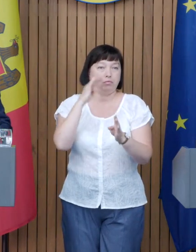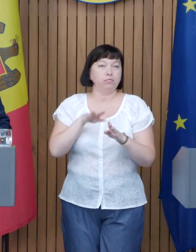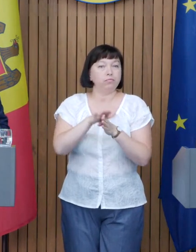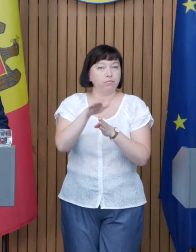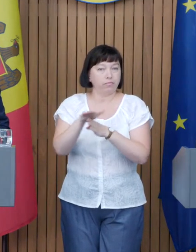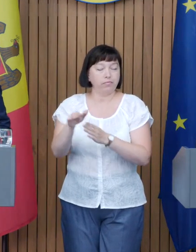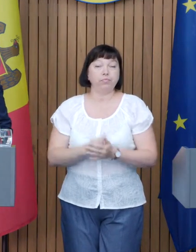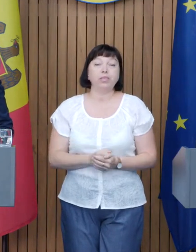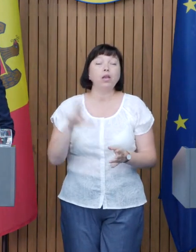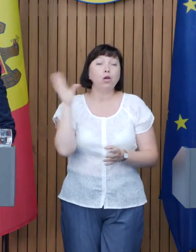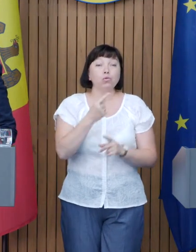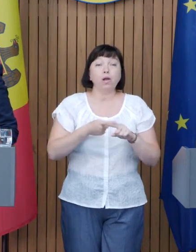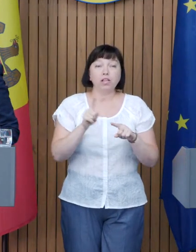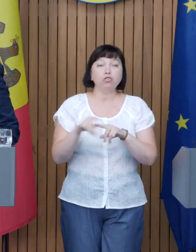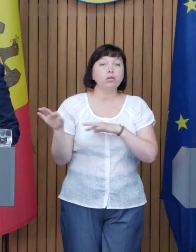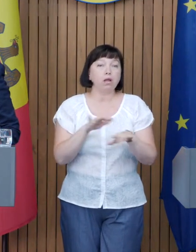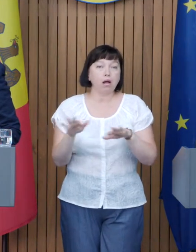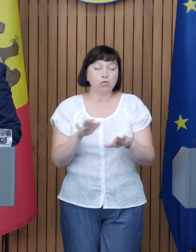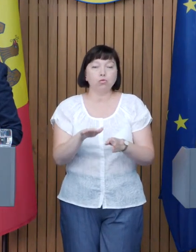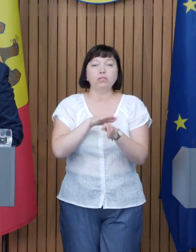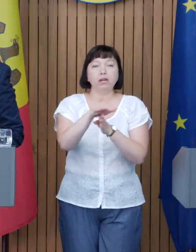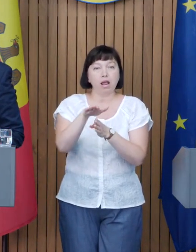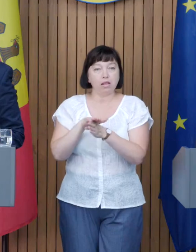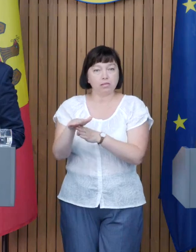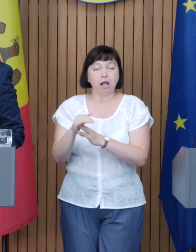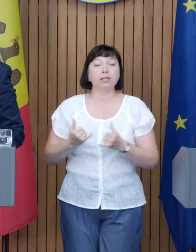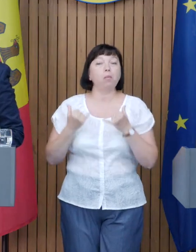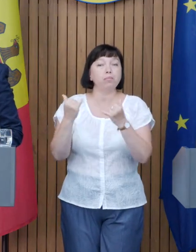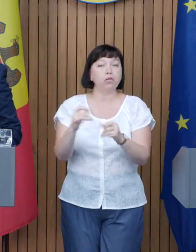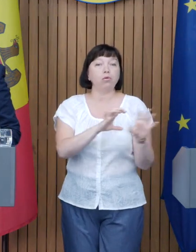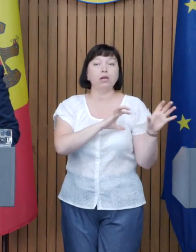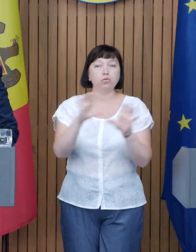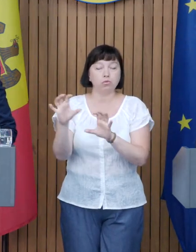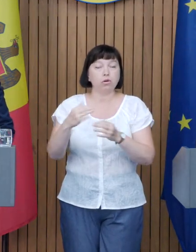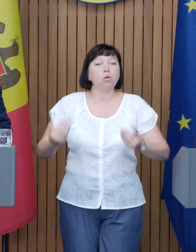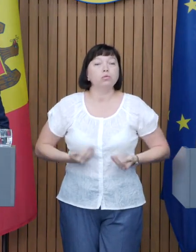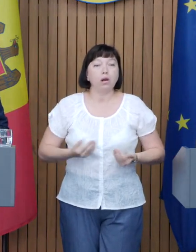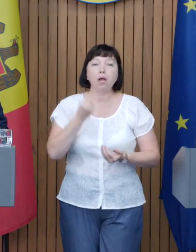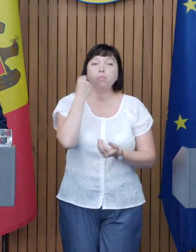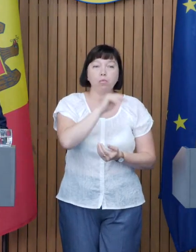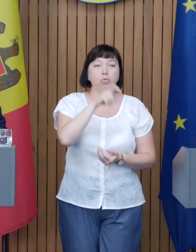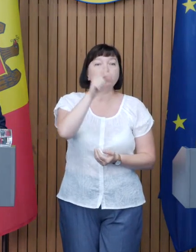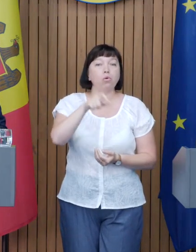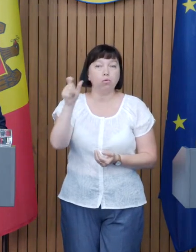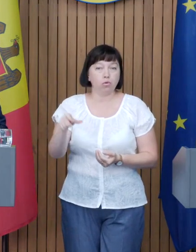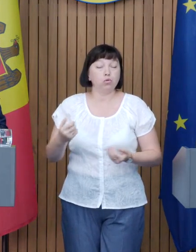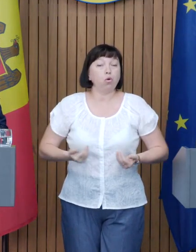Nu uitați să dați lăsați comentariu distribuiți rețele sociale